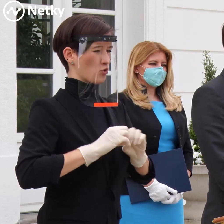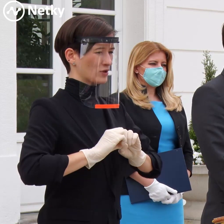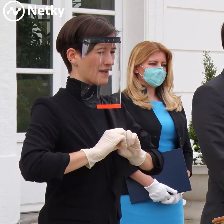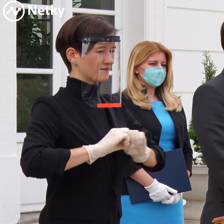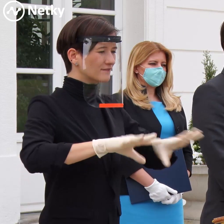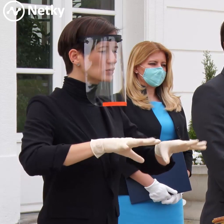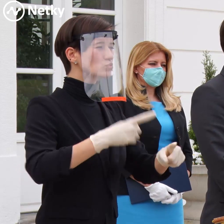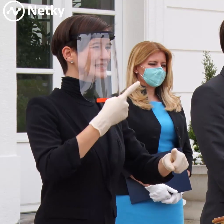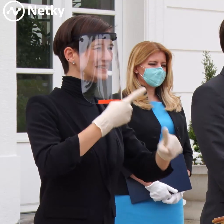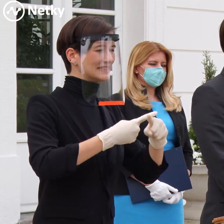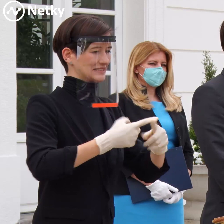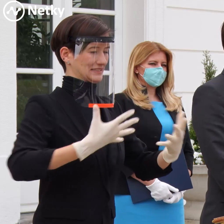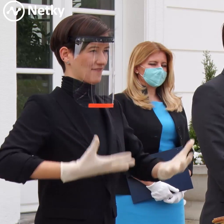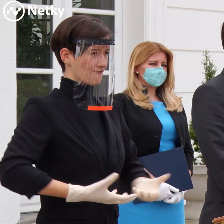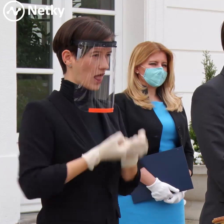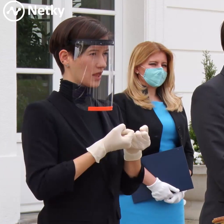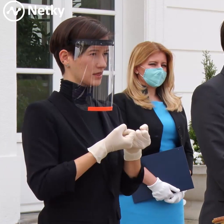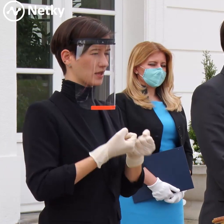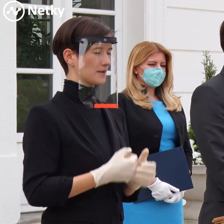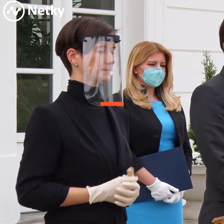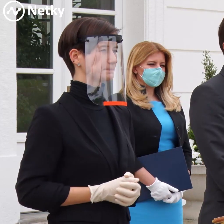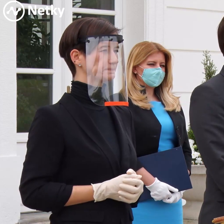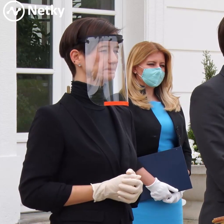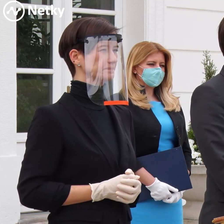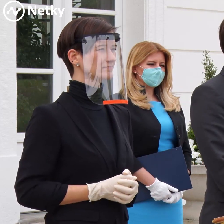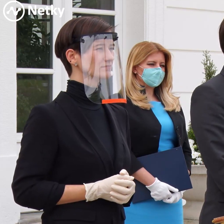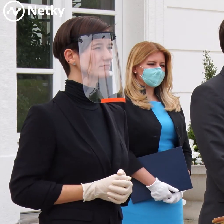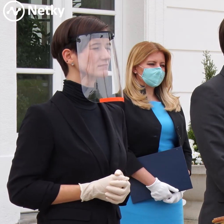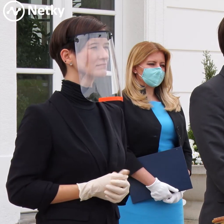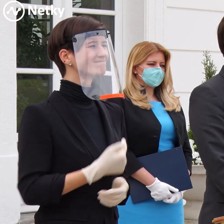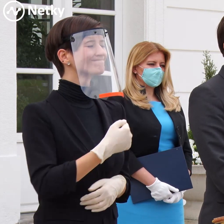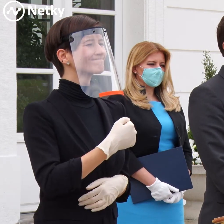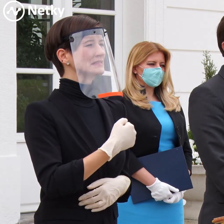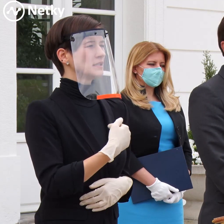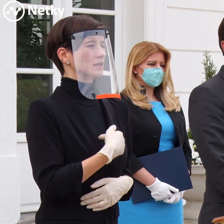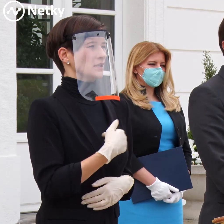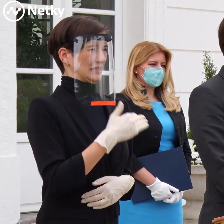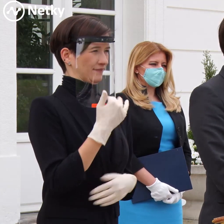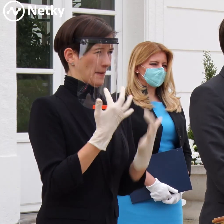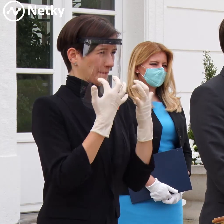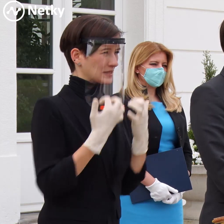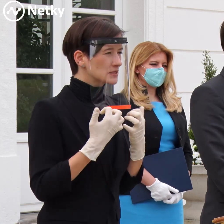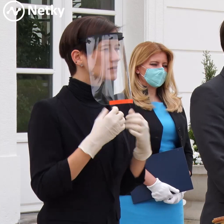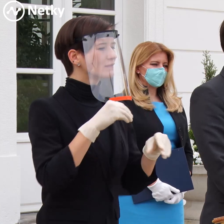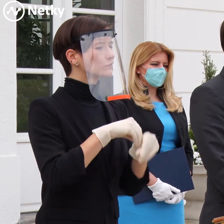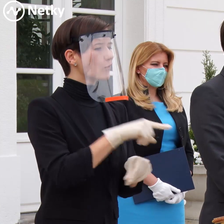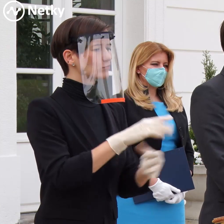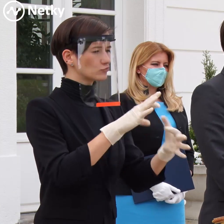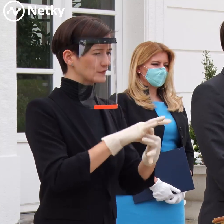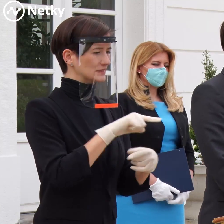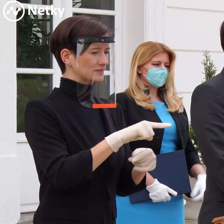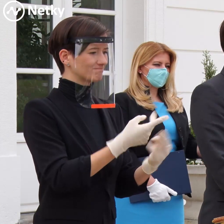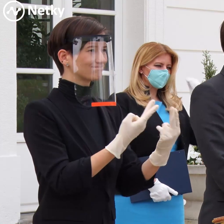akýkoľvek následkov. Osobne ma samozrejme veľmi mrzí to, čo sa v niektorých prípadoch stalo a